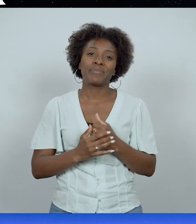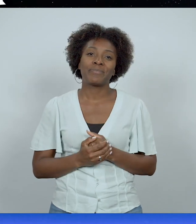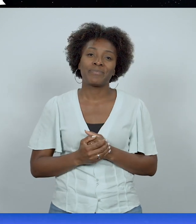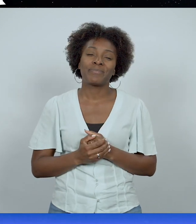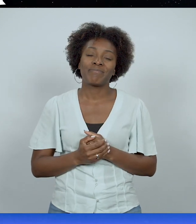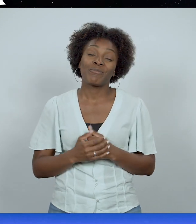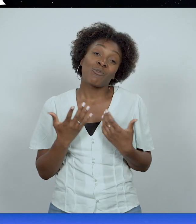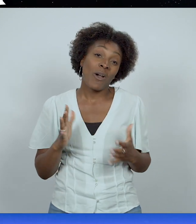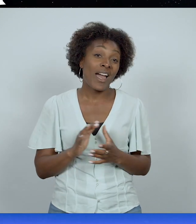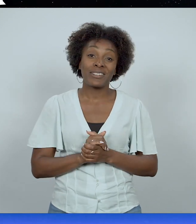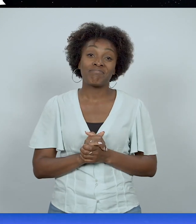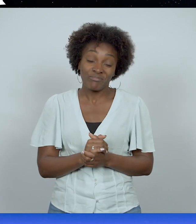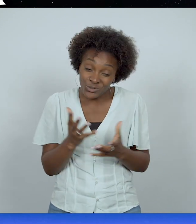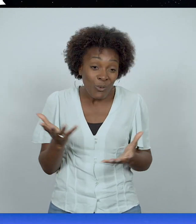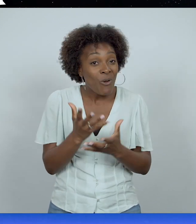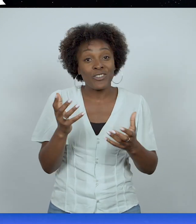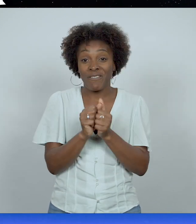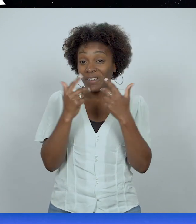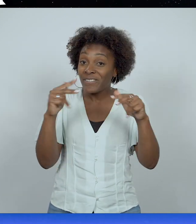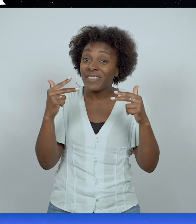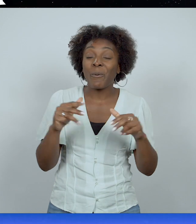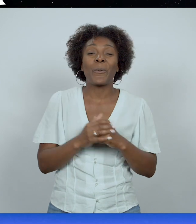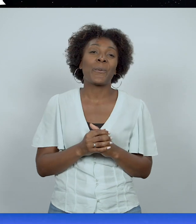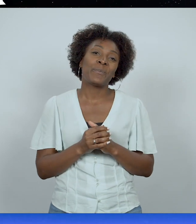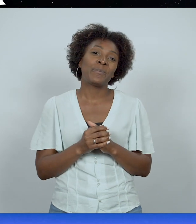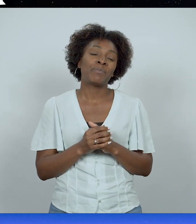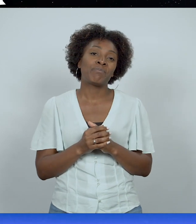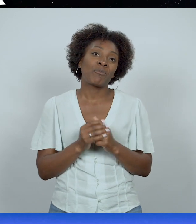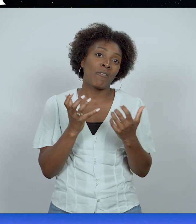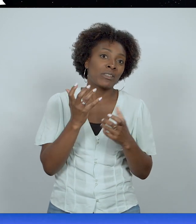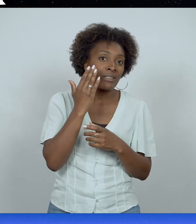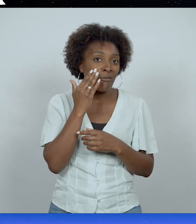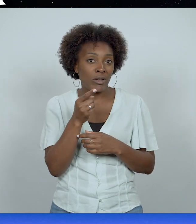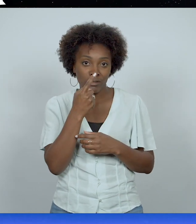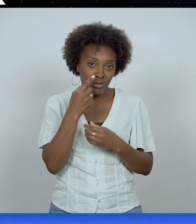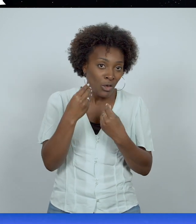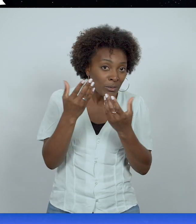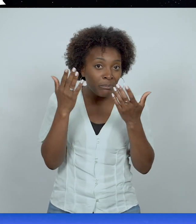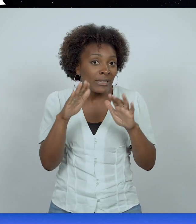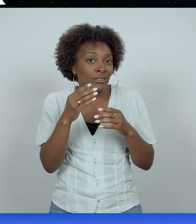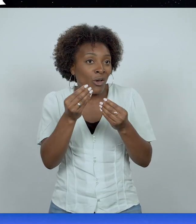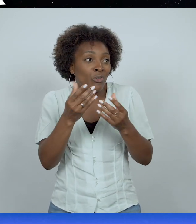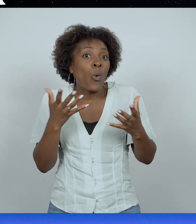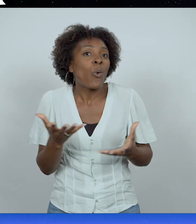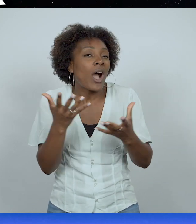Donc, voilà, je t'encourage avec cette vidéo et j'aimerais savoir si cela t'a béni, si cela t'a encouragé, si cela t'a